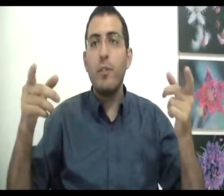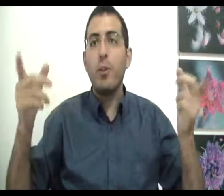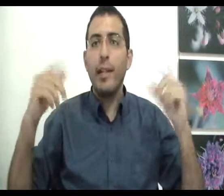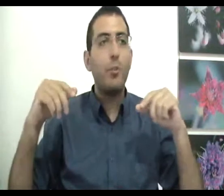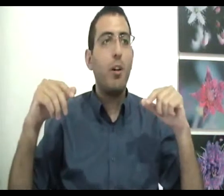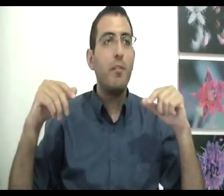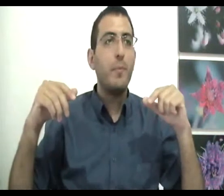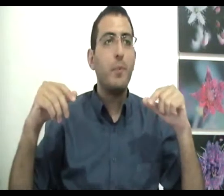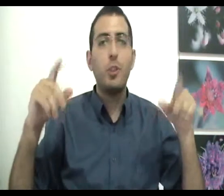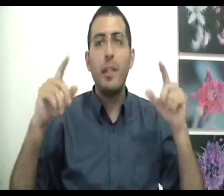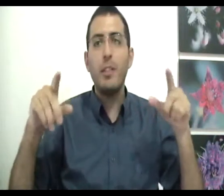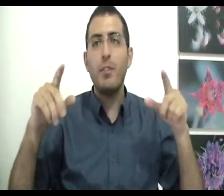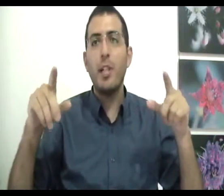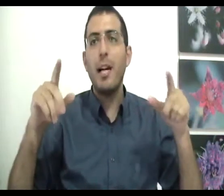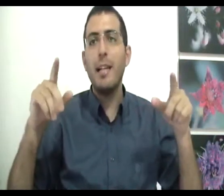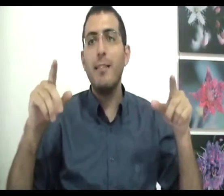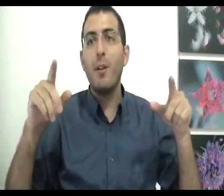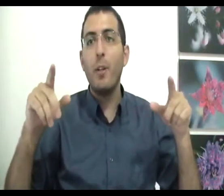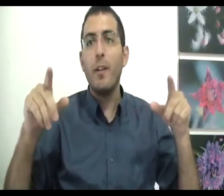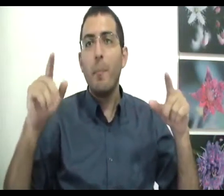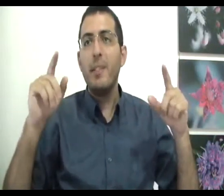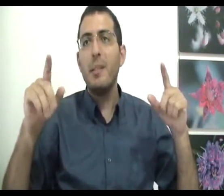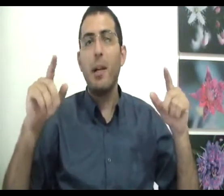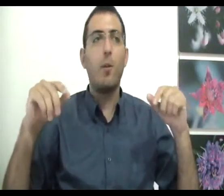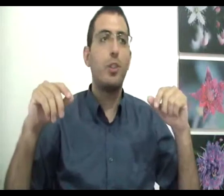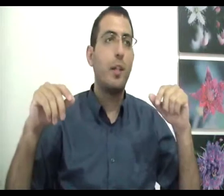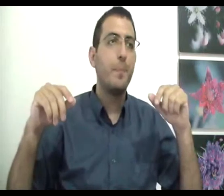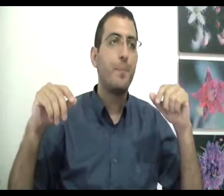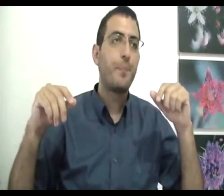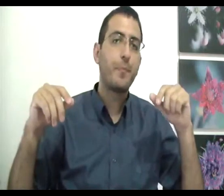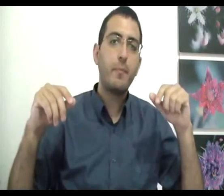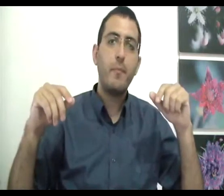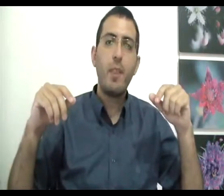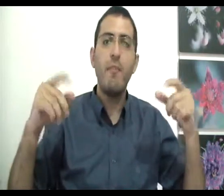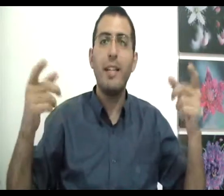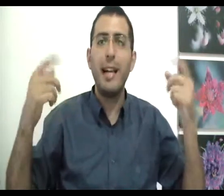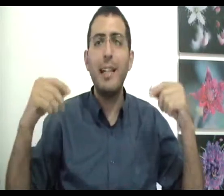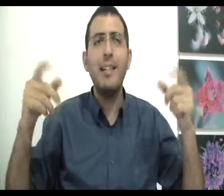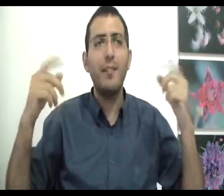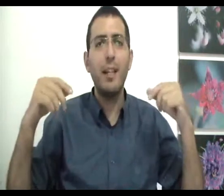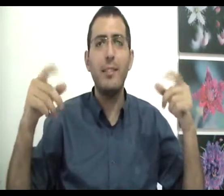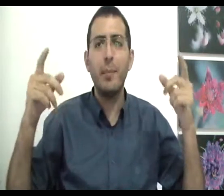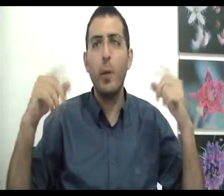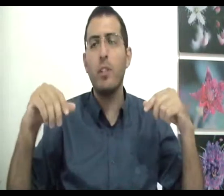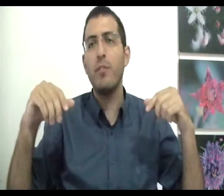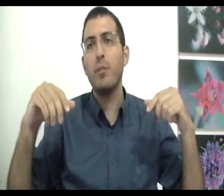אותו לא יהיה טוב, זאת אומרת, שהטוב שלך עדיין תלוי בסיבה כלשהי. ואני אחתדת את הדבר הזה מאוד כיוון.